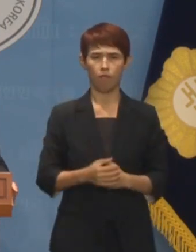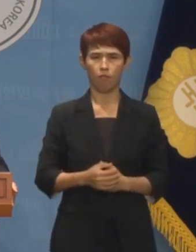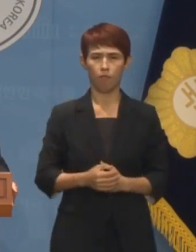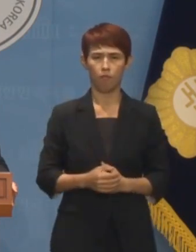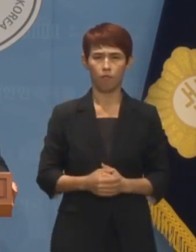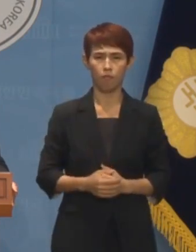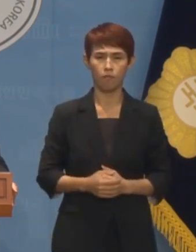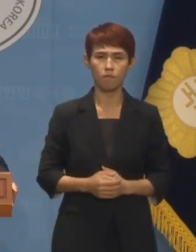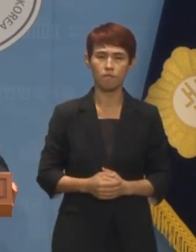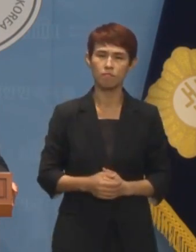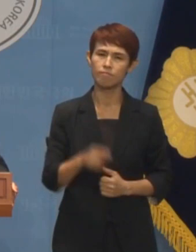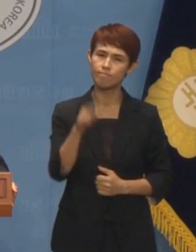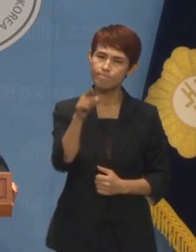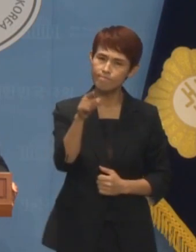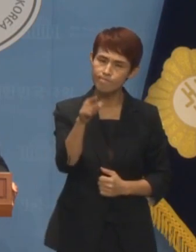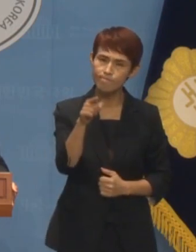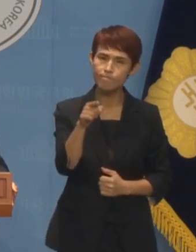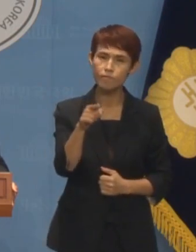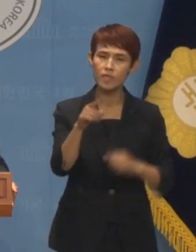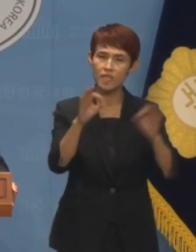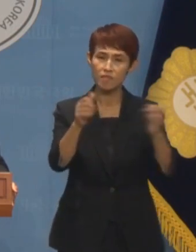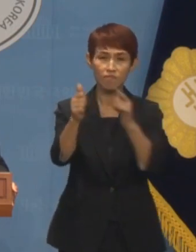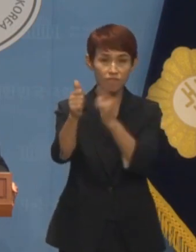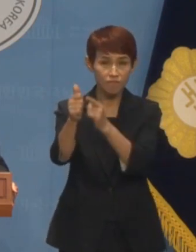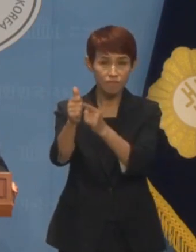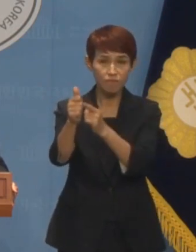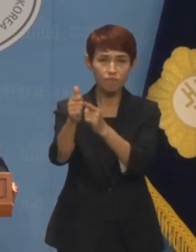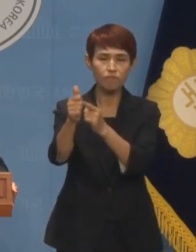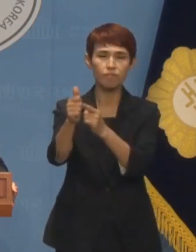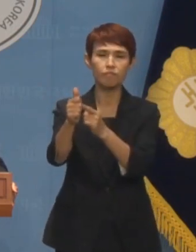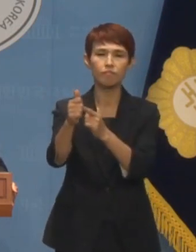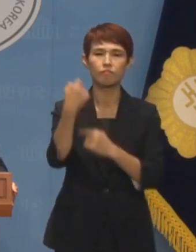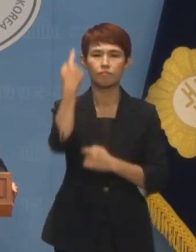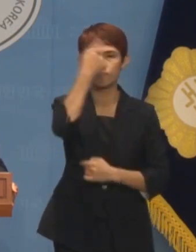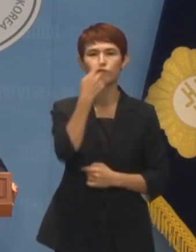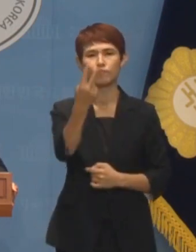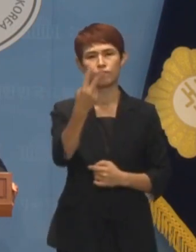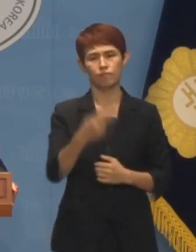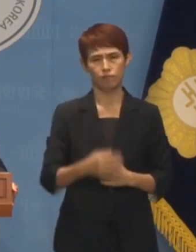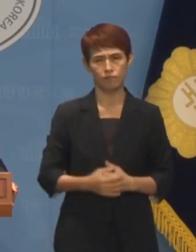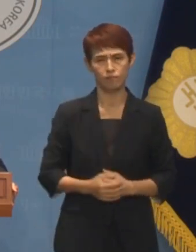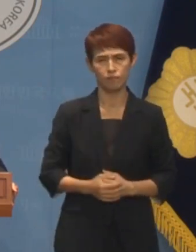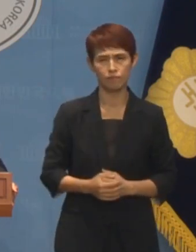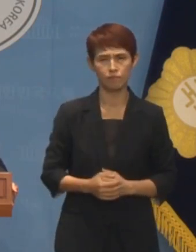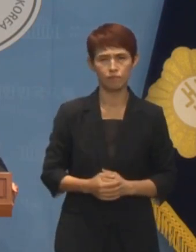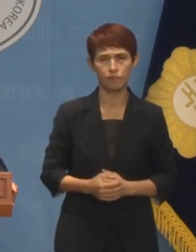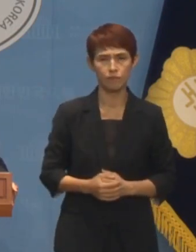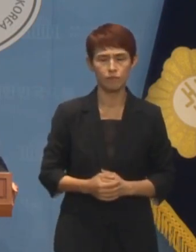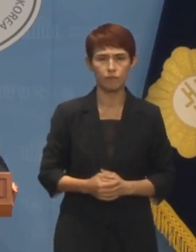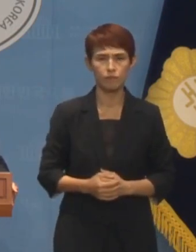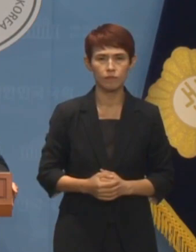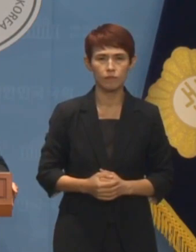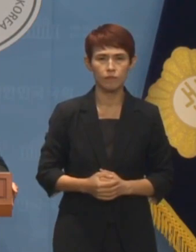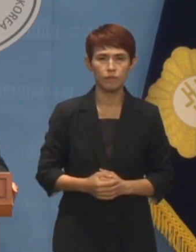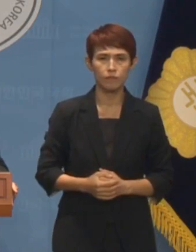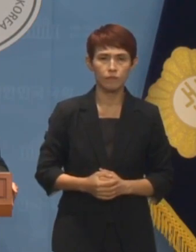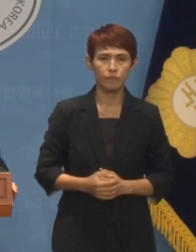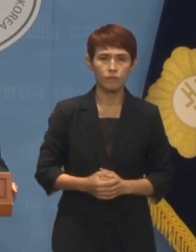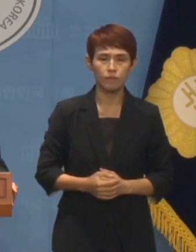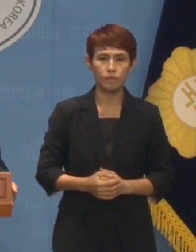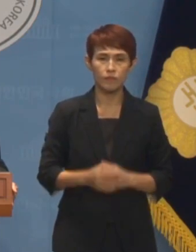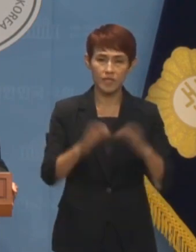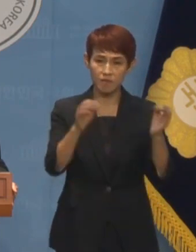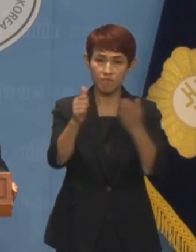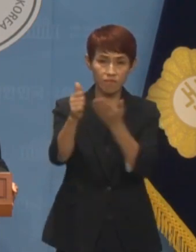이것부터가 김직무대행의 이중적 태도를 여실히 증명합니다. 심지어